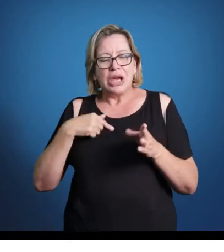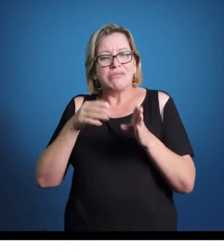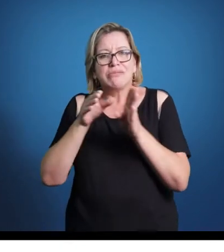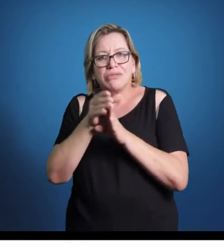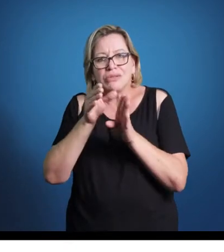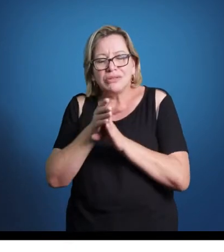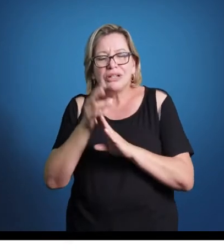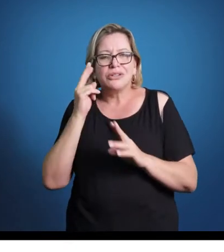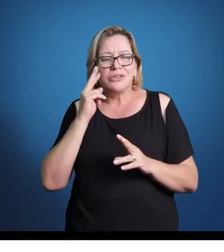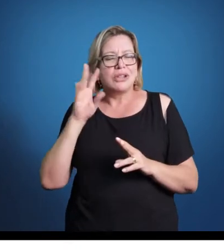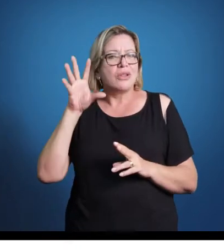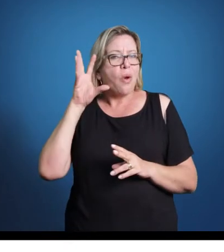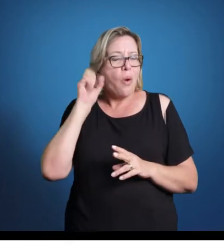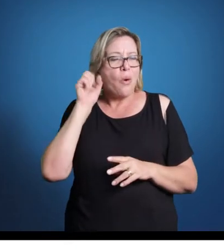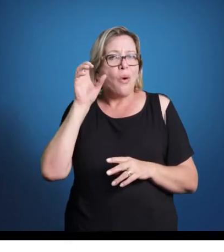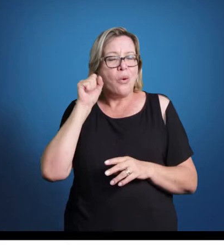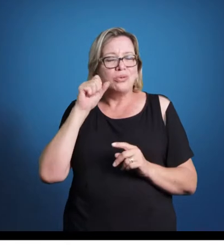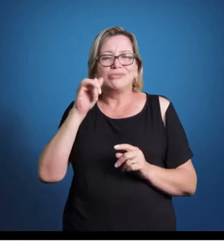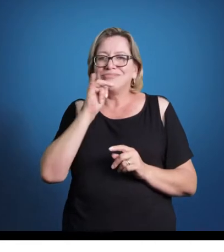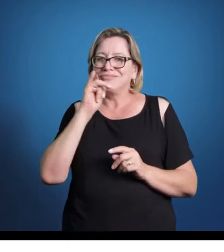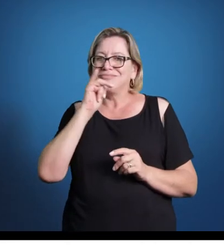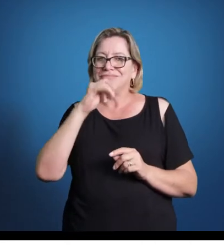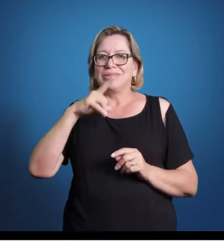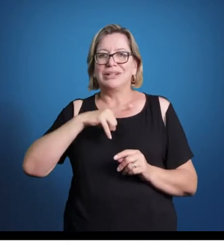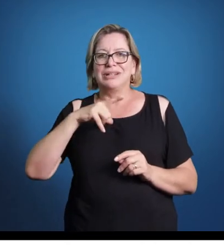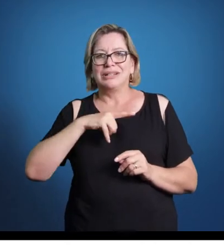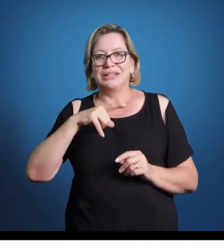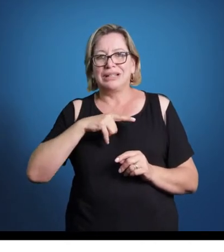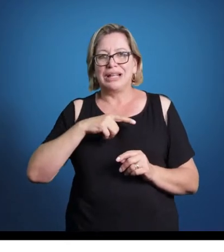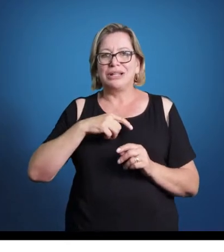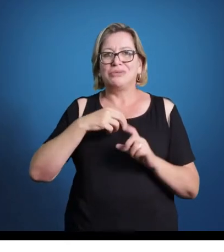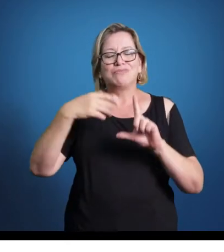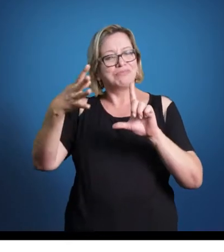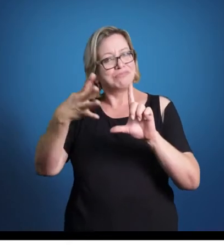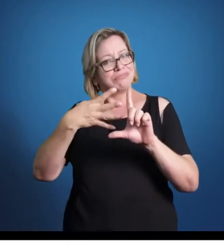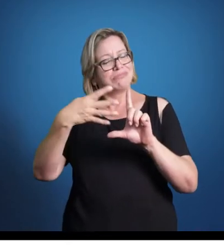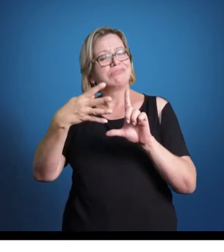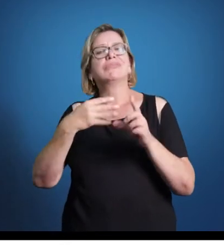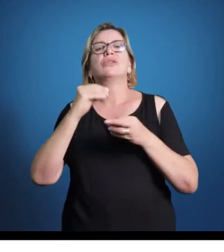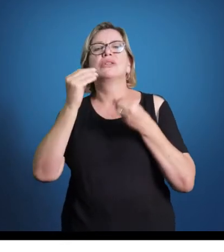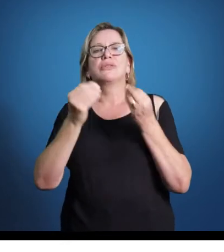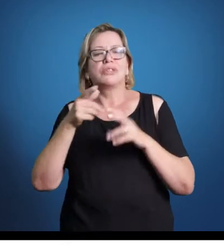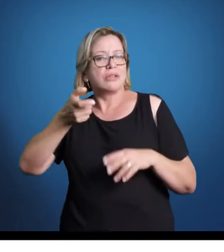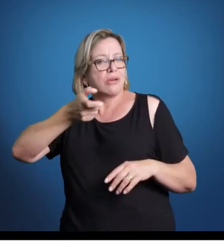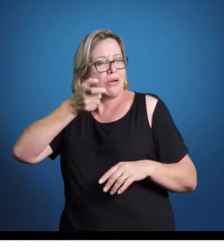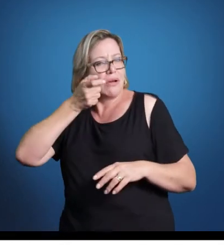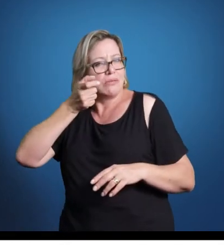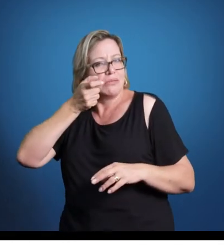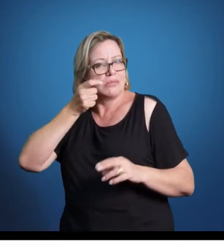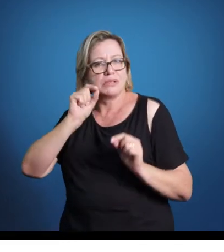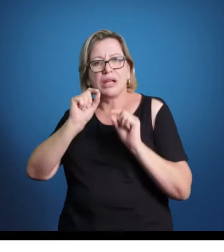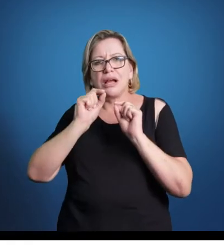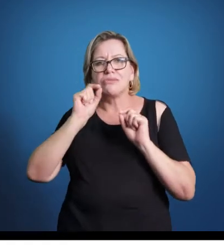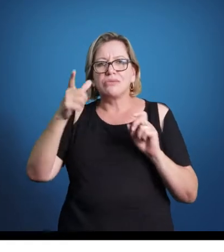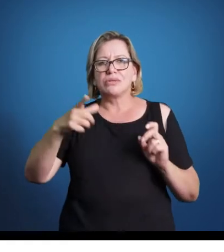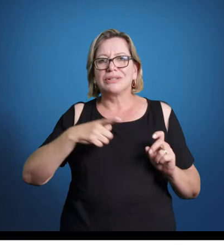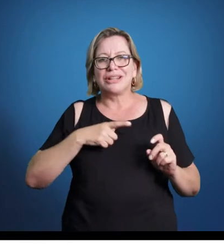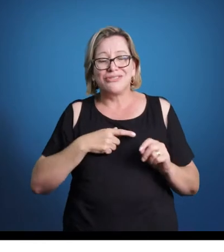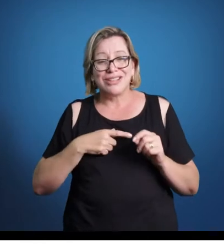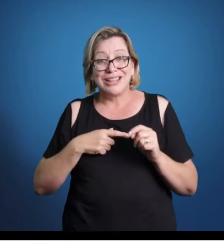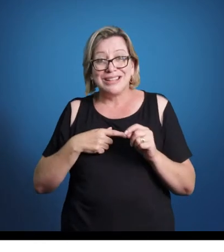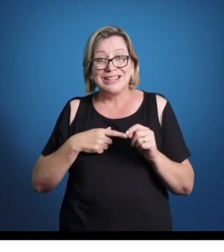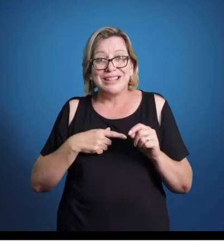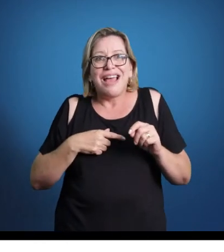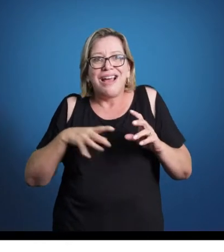escutem os exemplos colocados tanto no e-book quanto no próprio mudo no sistema, para observar claramente algo que salta, não salta aos olhos,